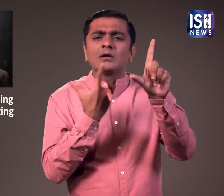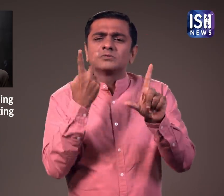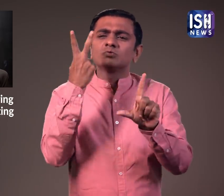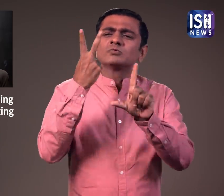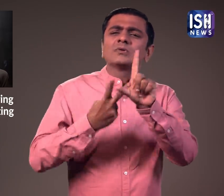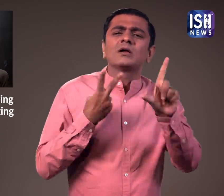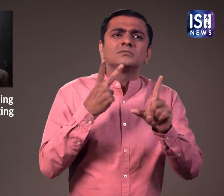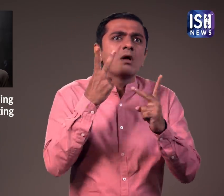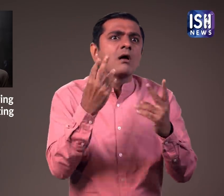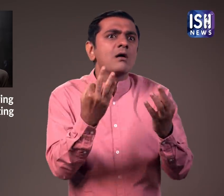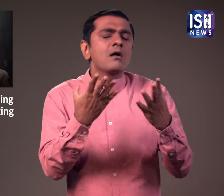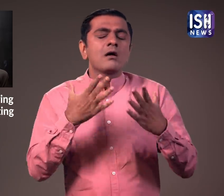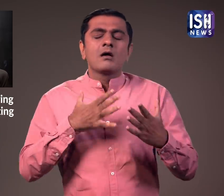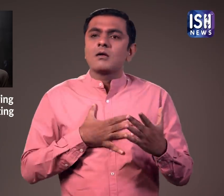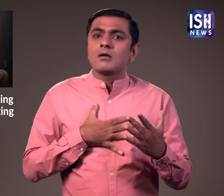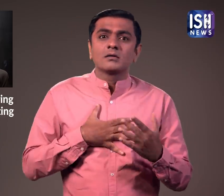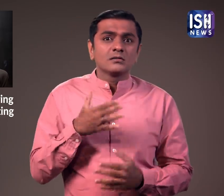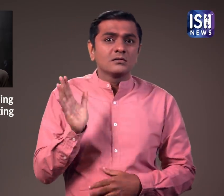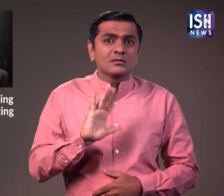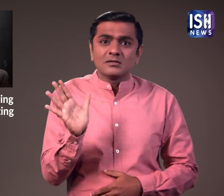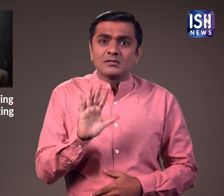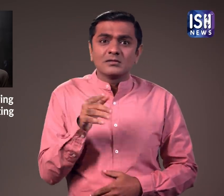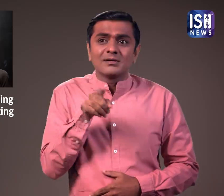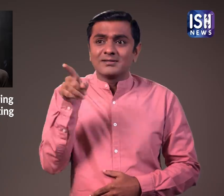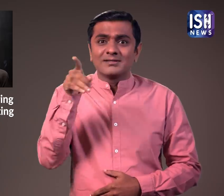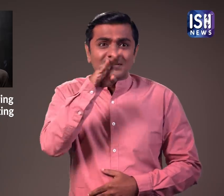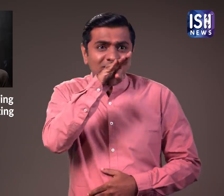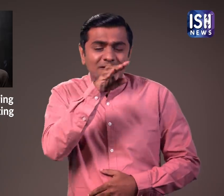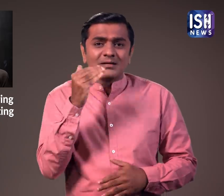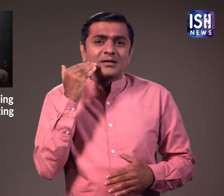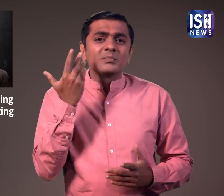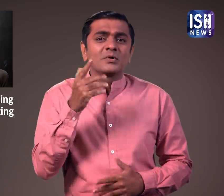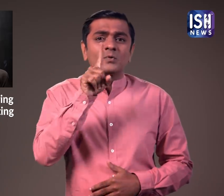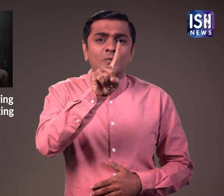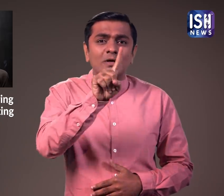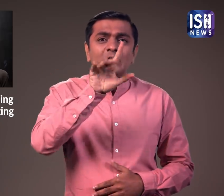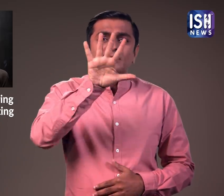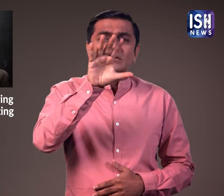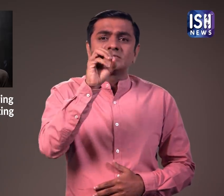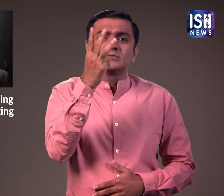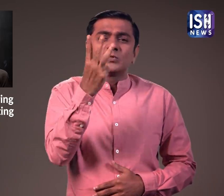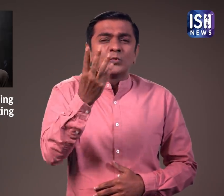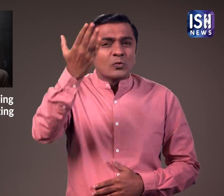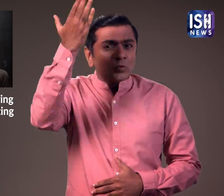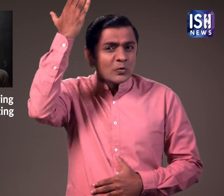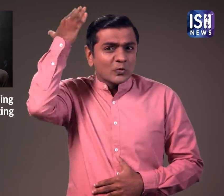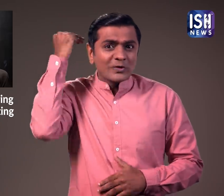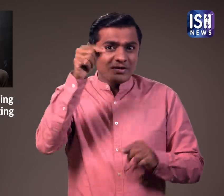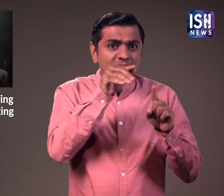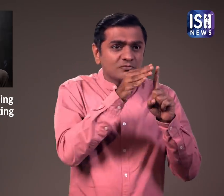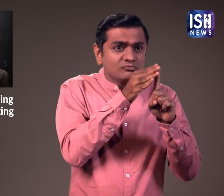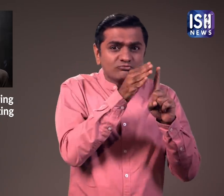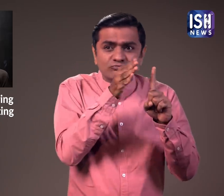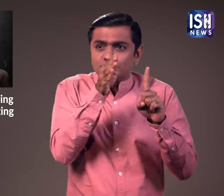जाती है। हालाकि दाविंची ने 1503 और 1519 के बीच